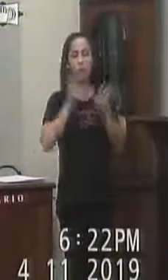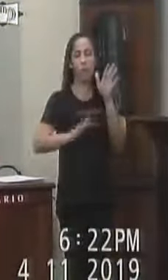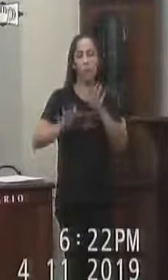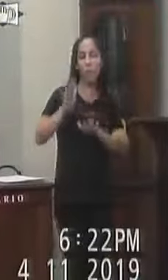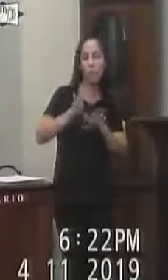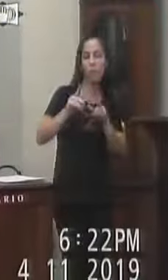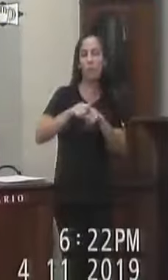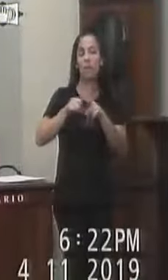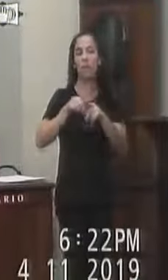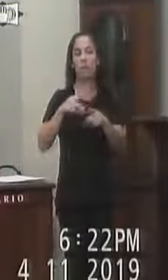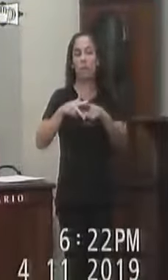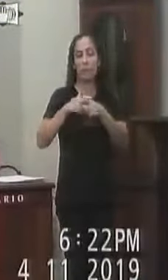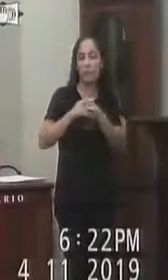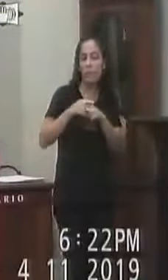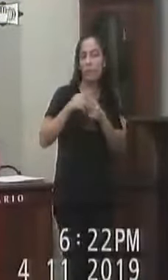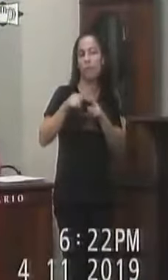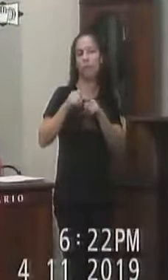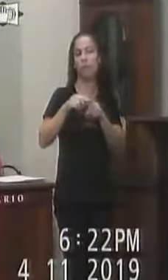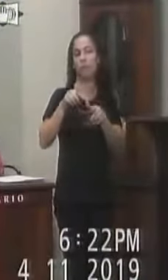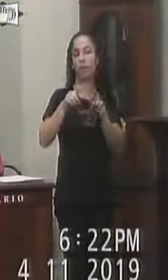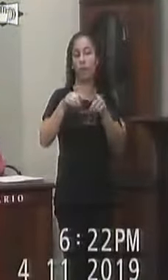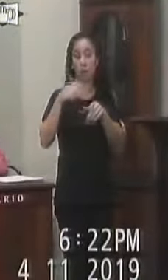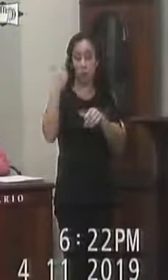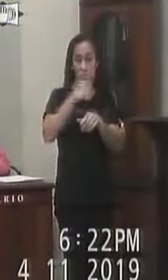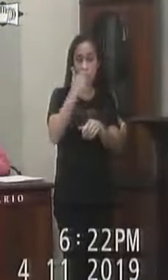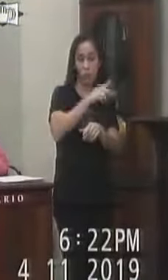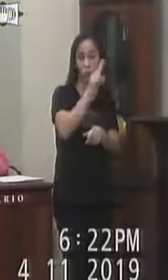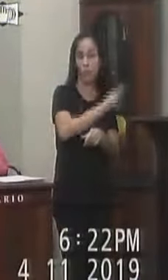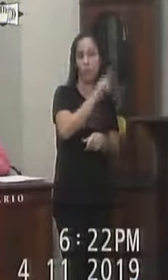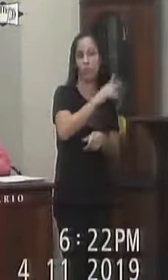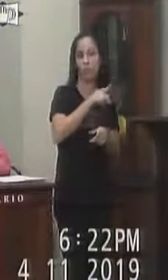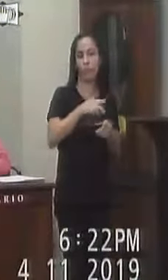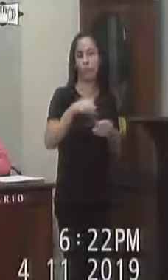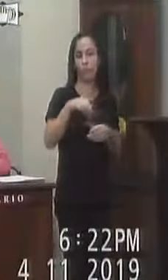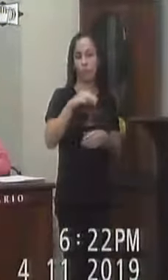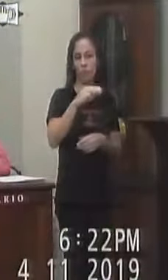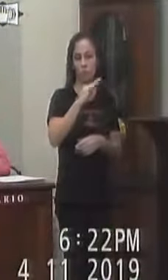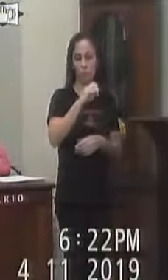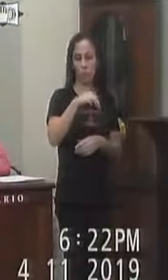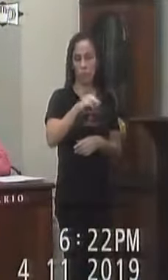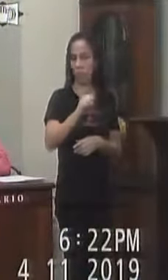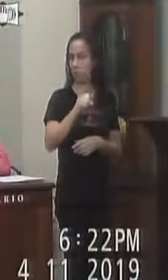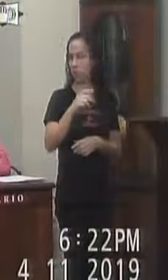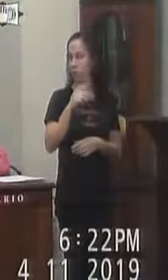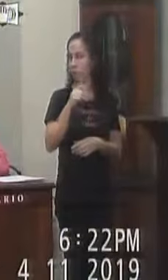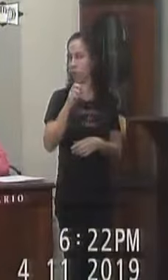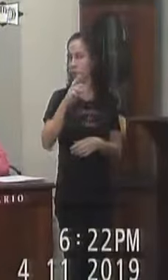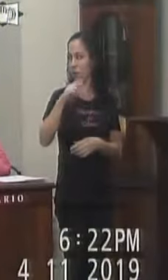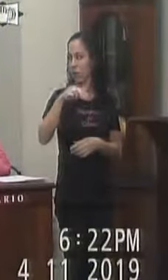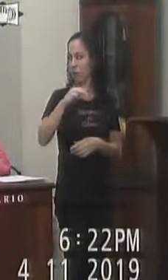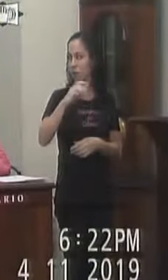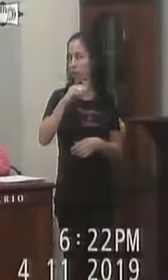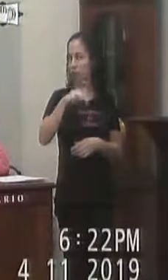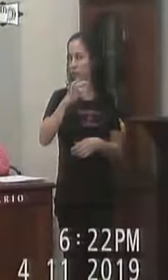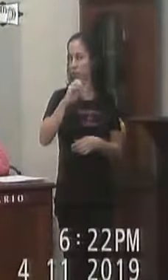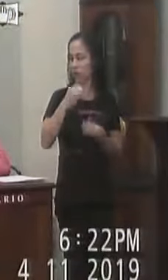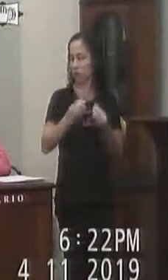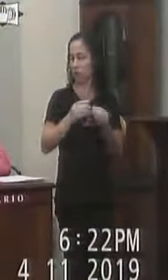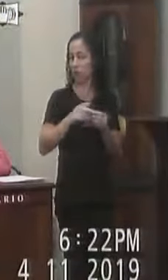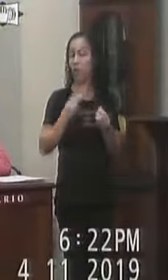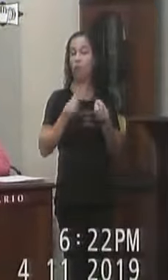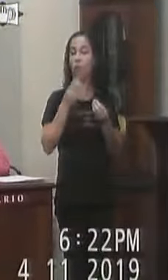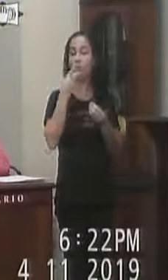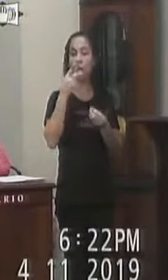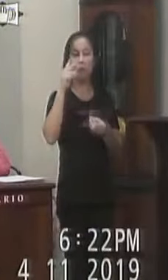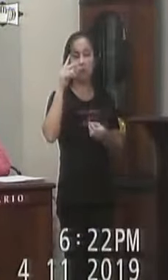Recuperação Baixa Reaproveitamento E alienação De bens permanentes Trata-se de Projeto de resolução Oriando